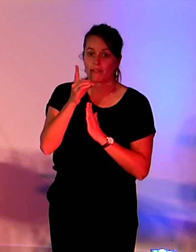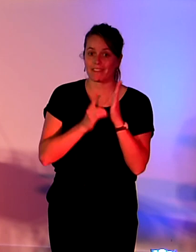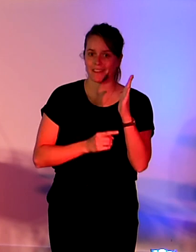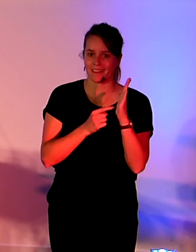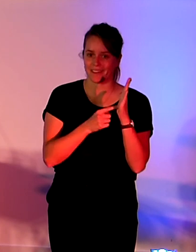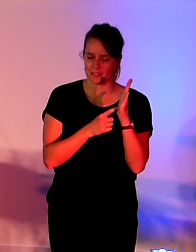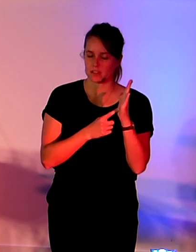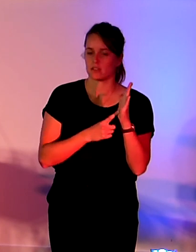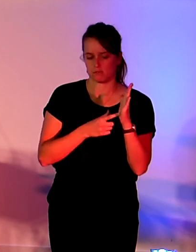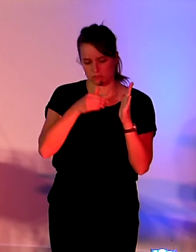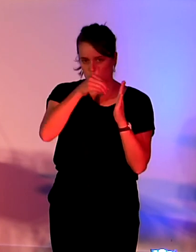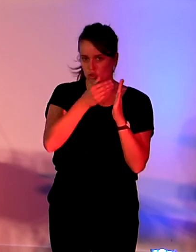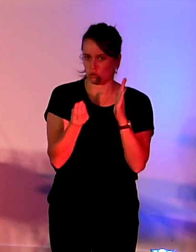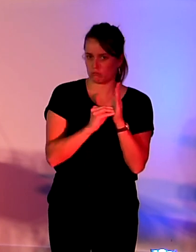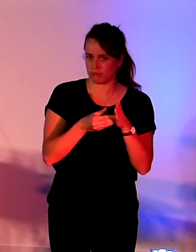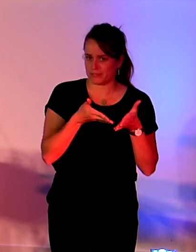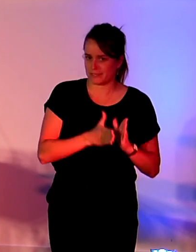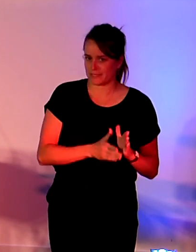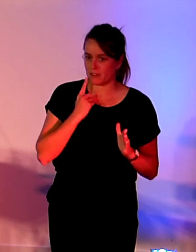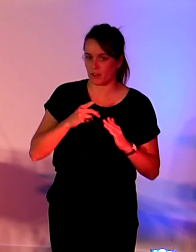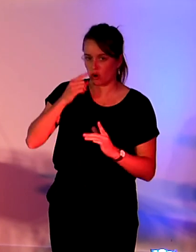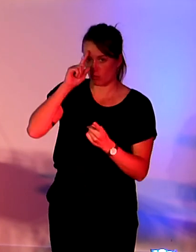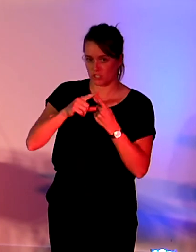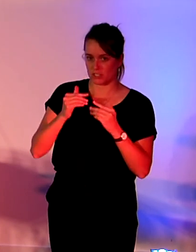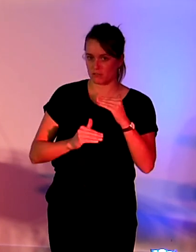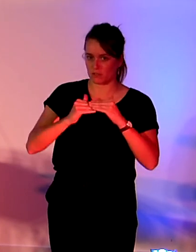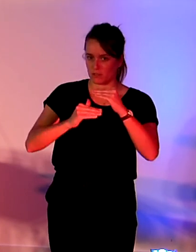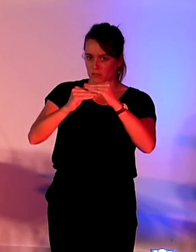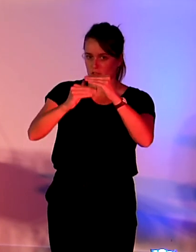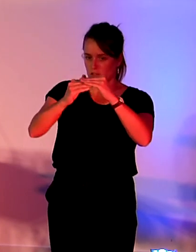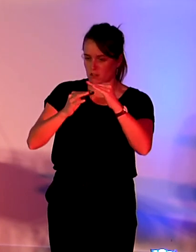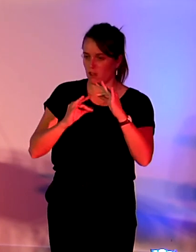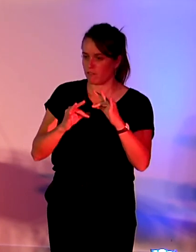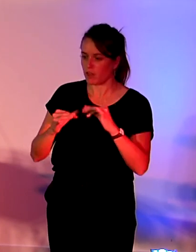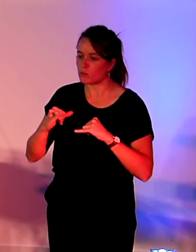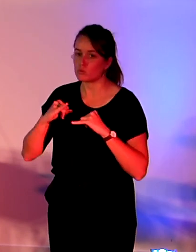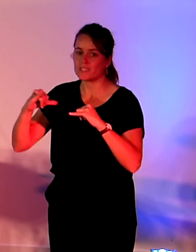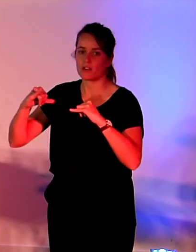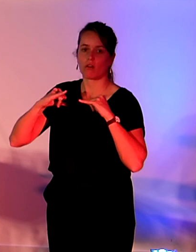'efficacité dans l'utilisation de la puissance.